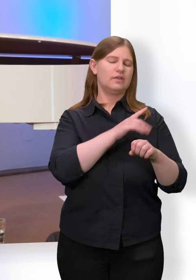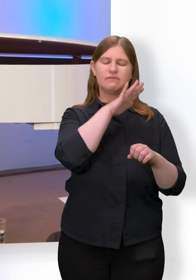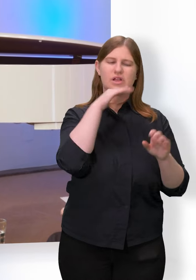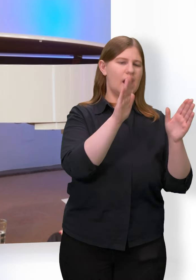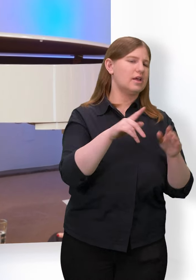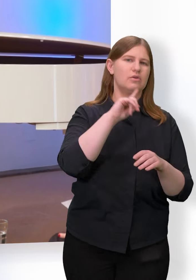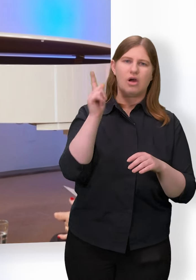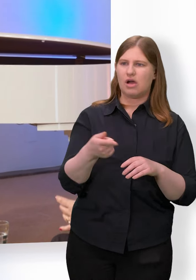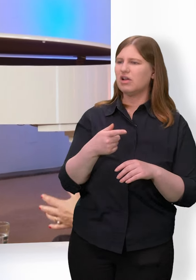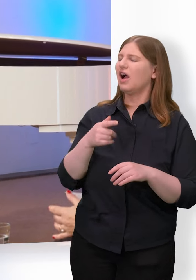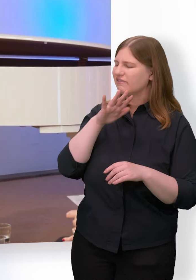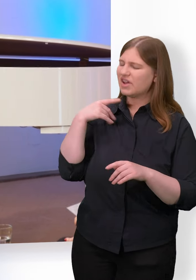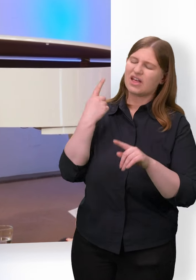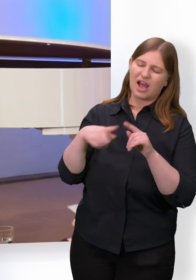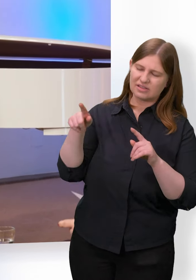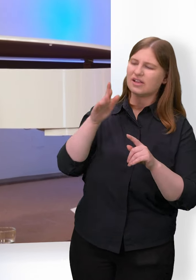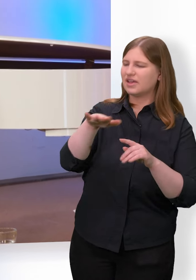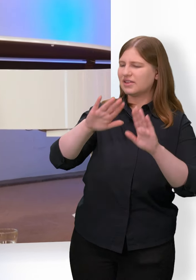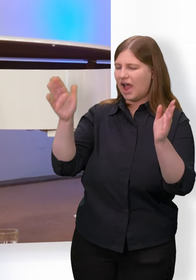viele andere Kinderheime und Einrichtungen leider. genau.